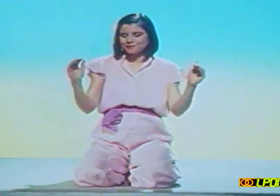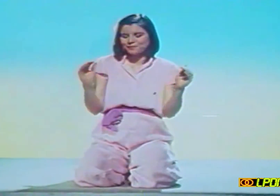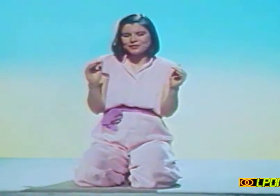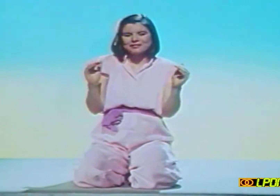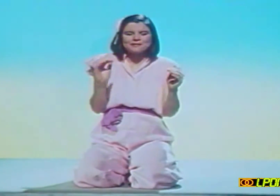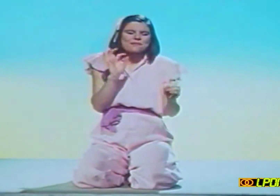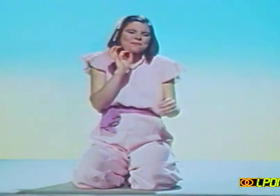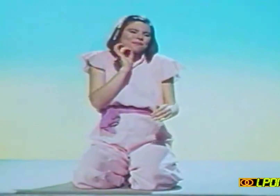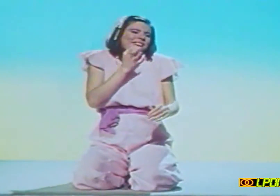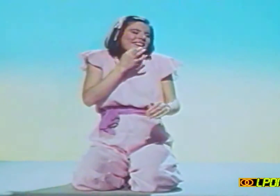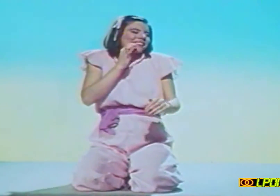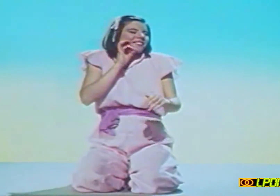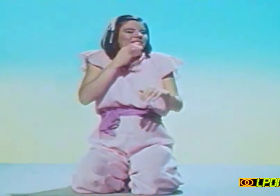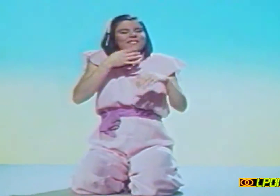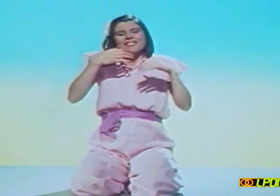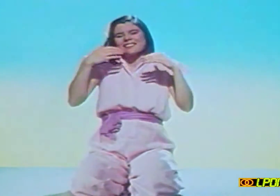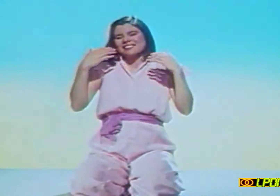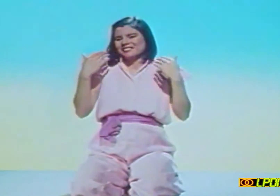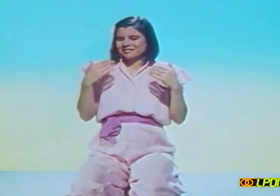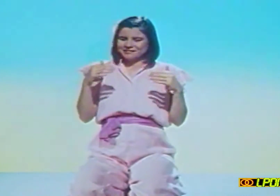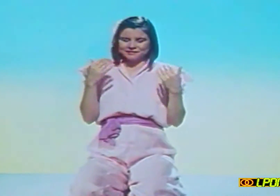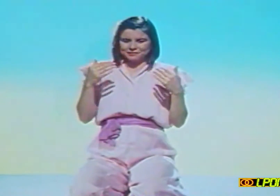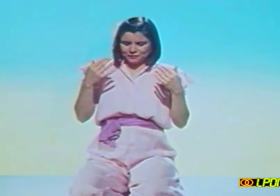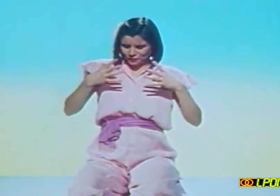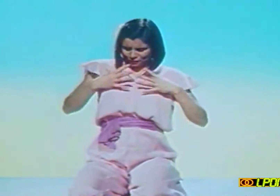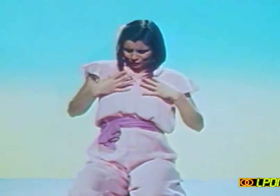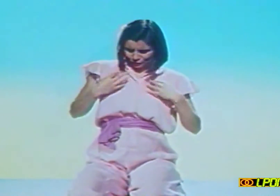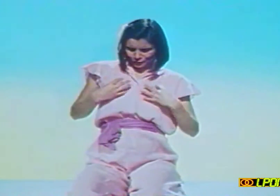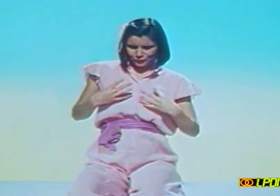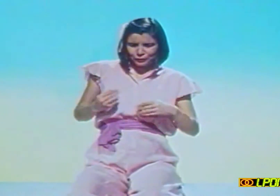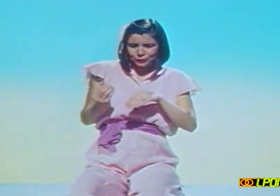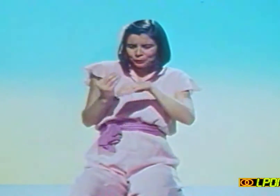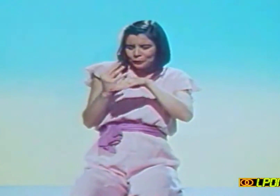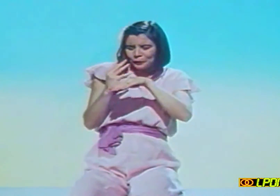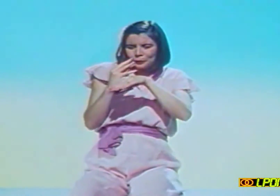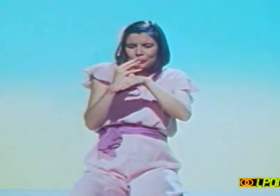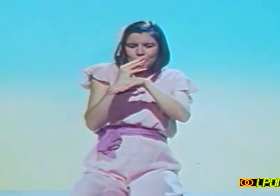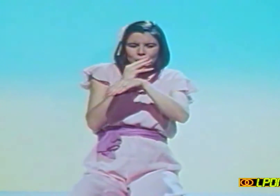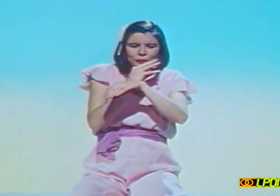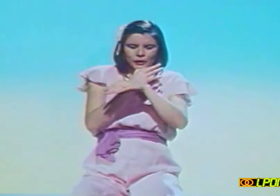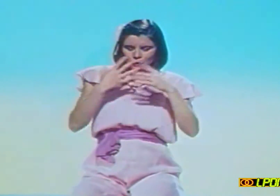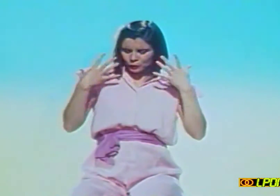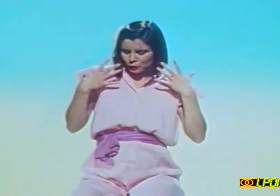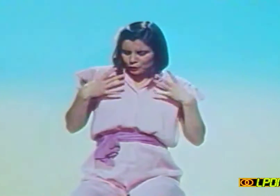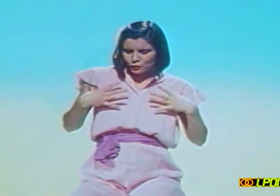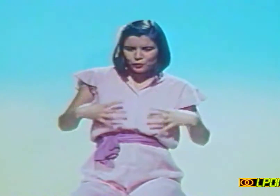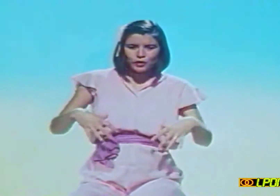un petit tigre très mignon. Il avait un poil soyeux, de couleur orange,